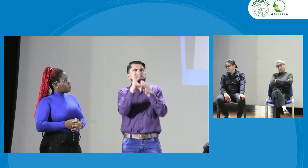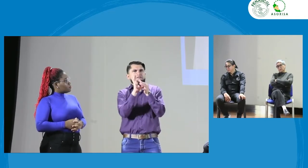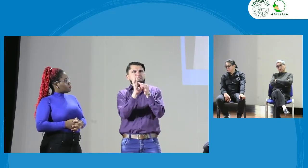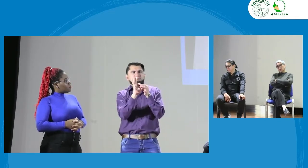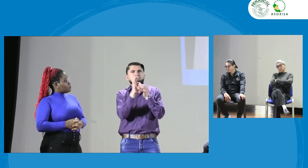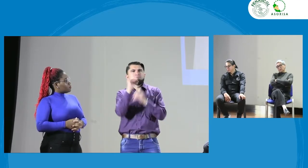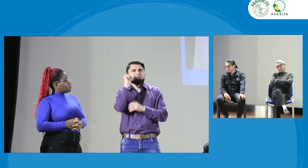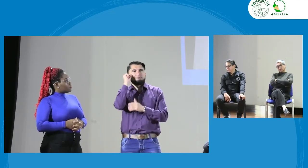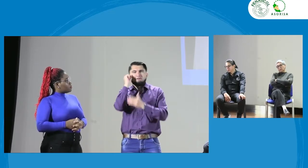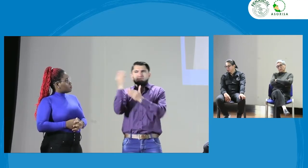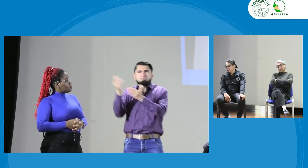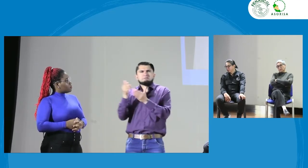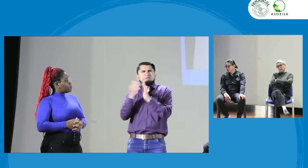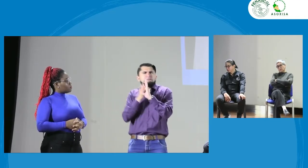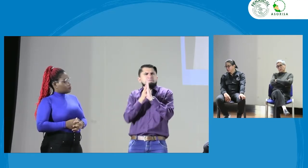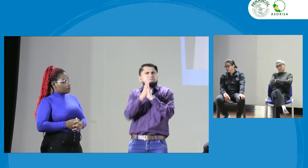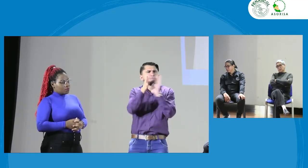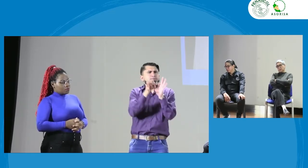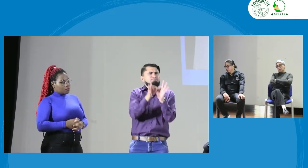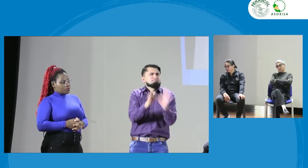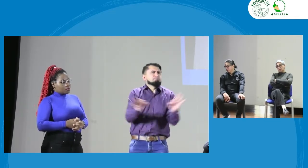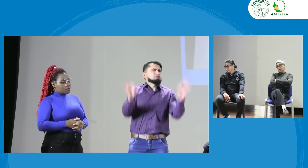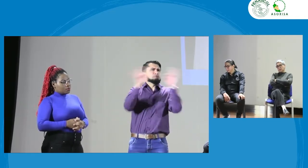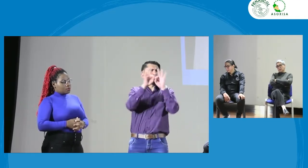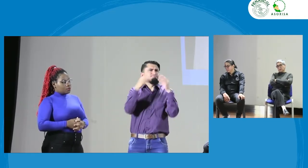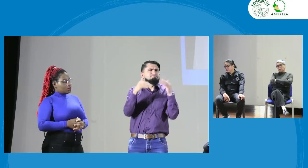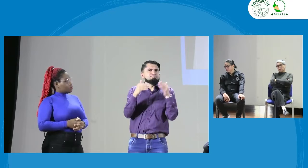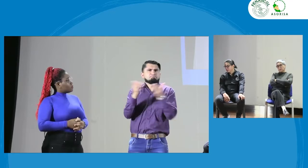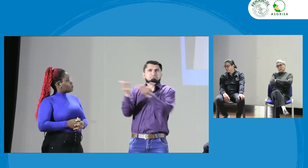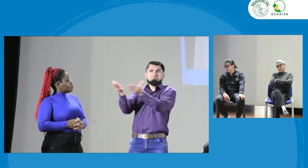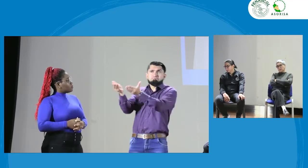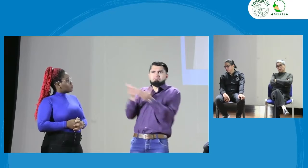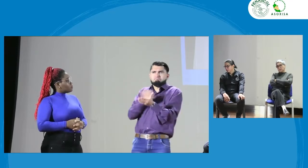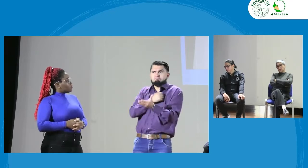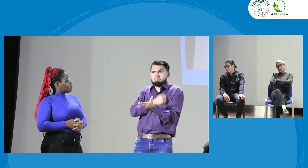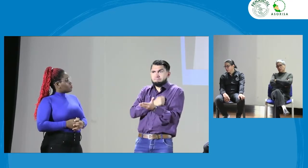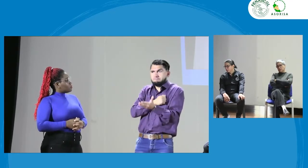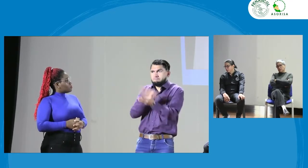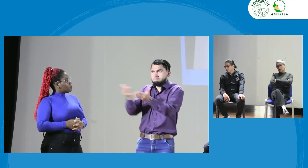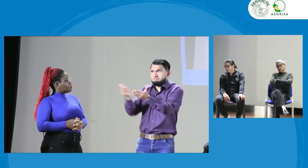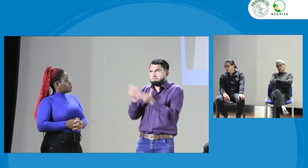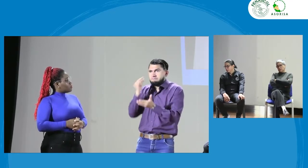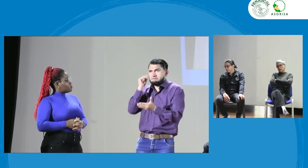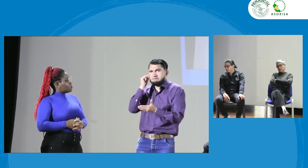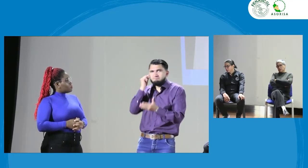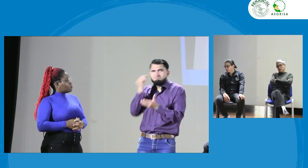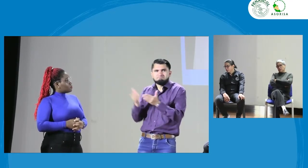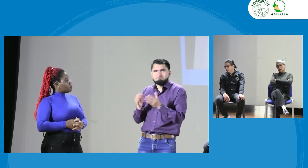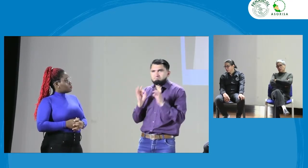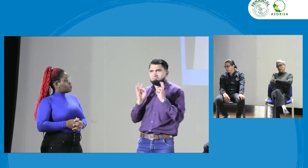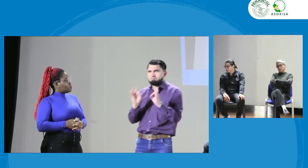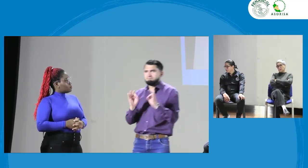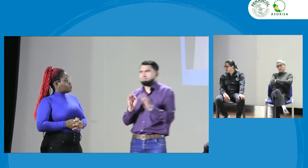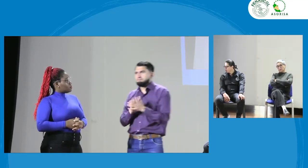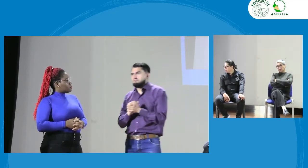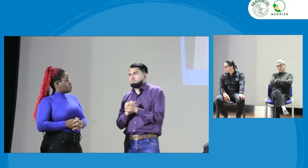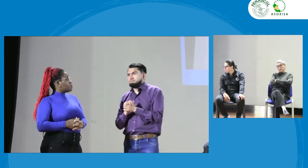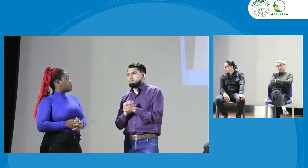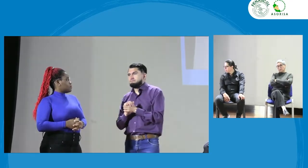nuestro director general de Fenasco tiene unas palabras muy importantes para dar, así que le daremos el paso